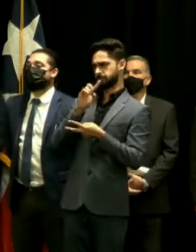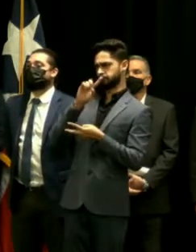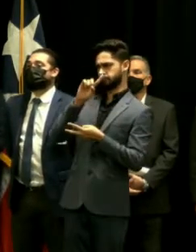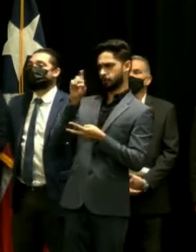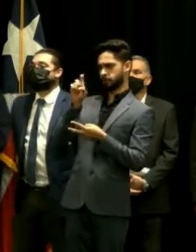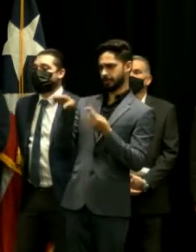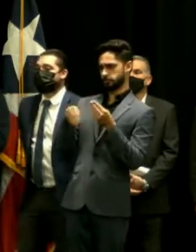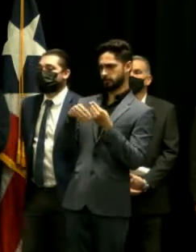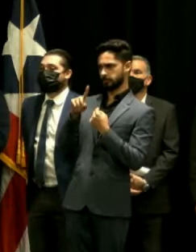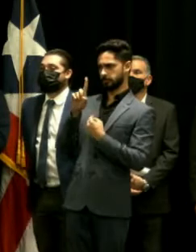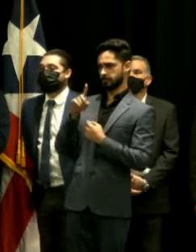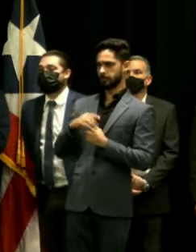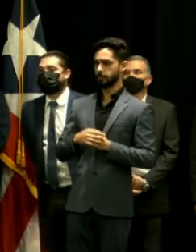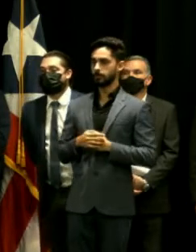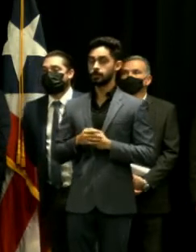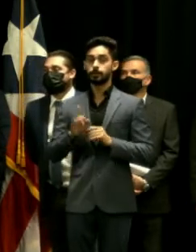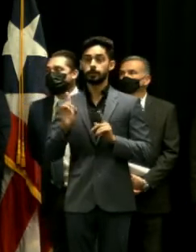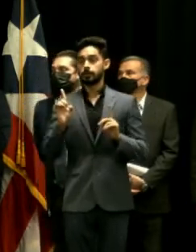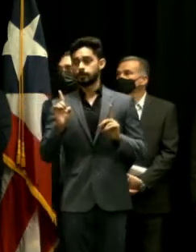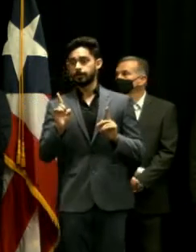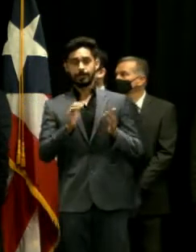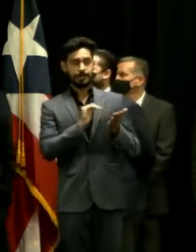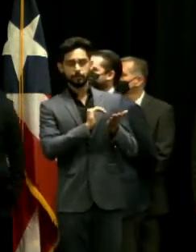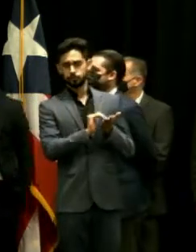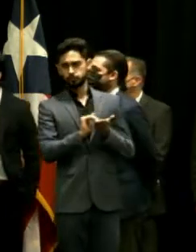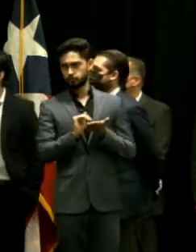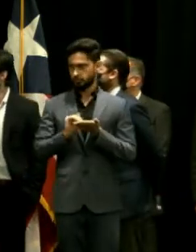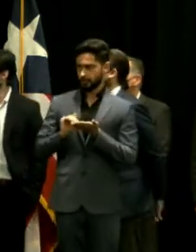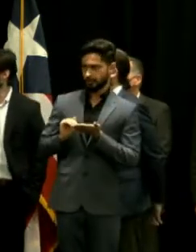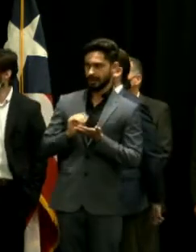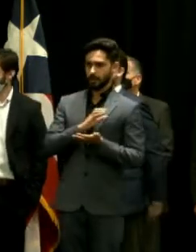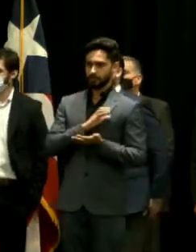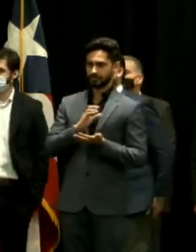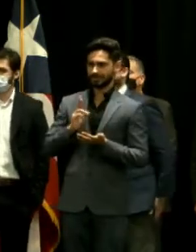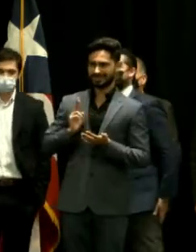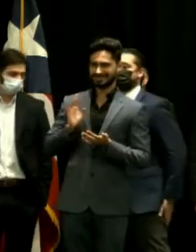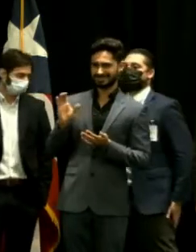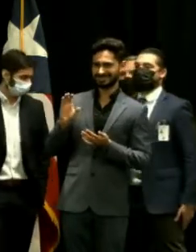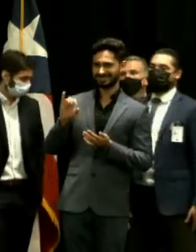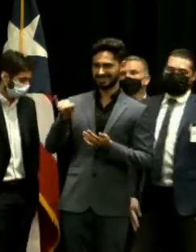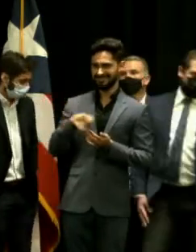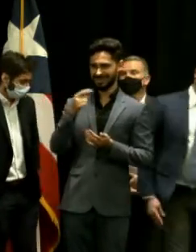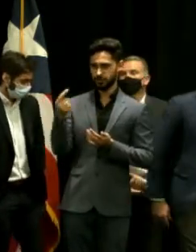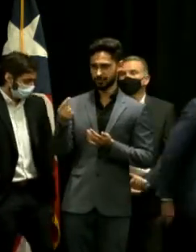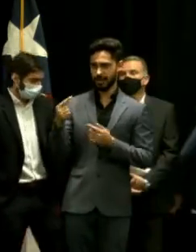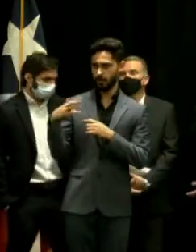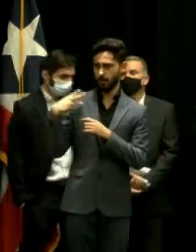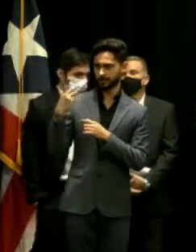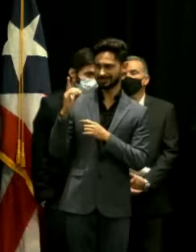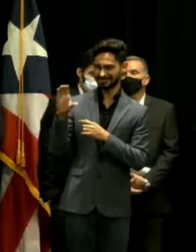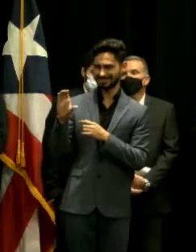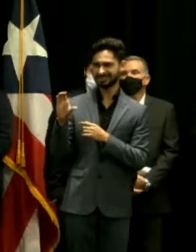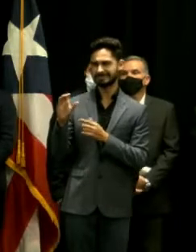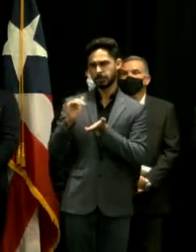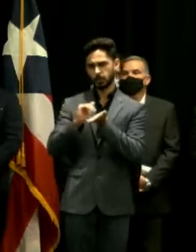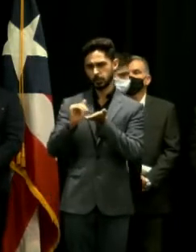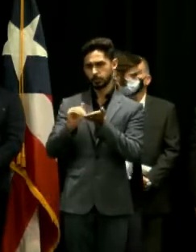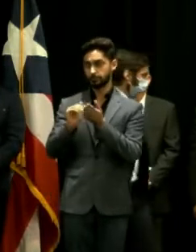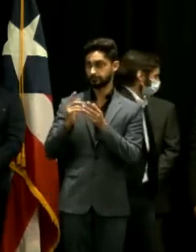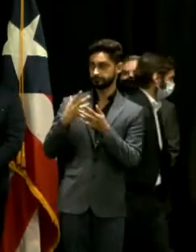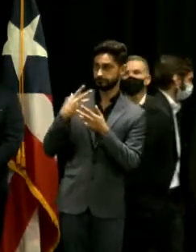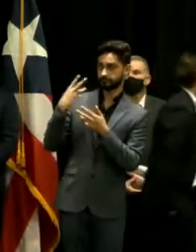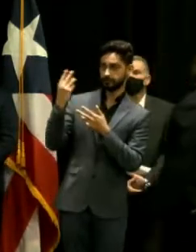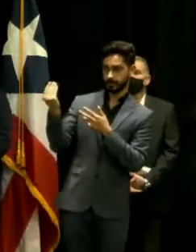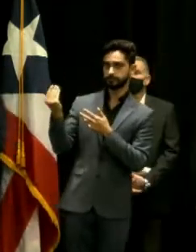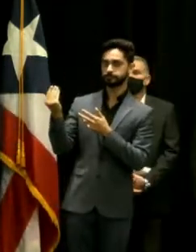un poco excuso a la comisionada residente que ella está va camino ahora a un foro de la